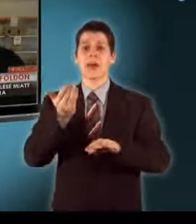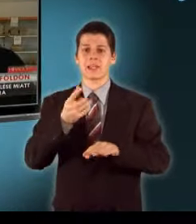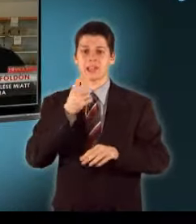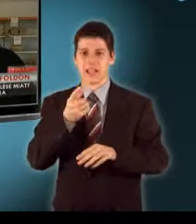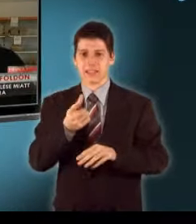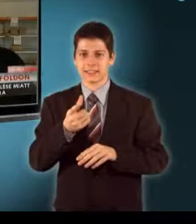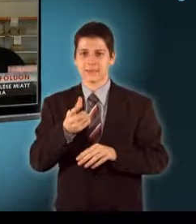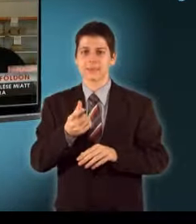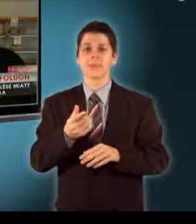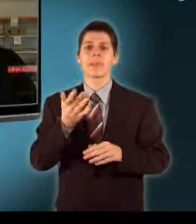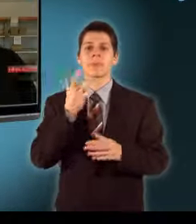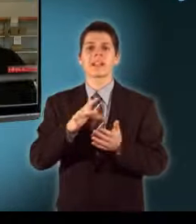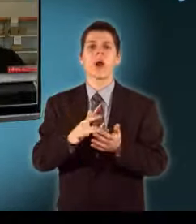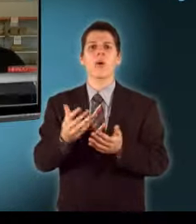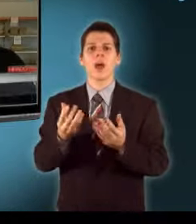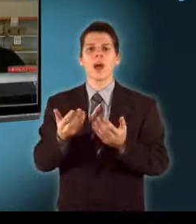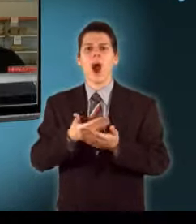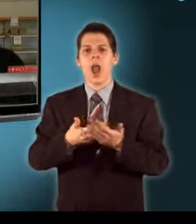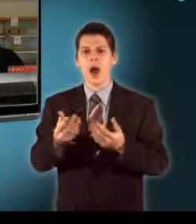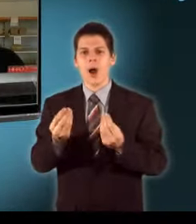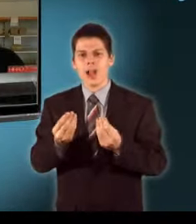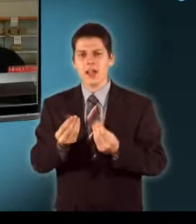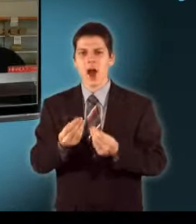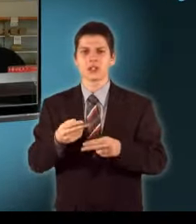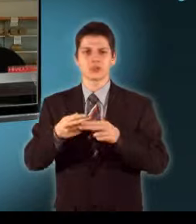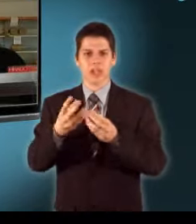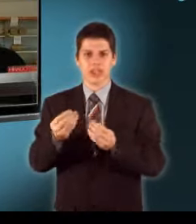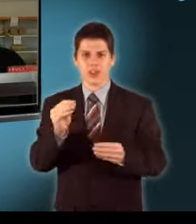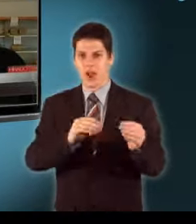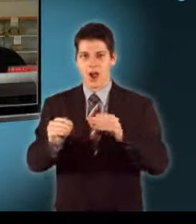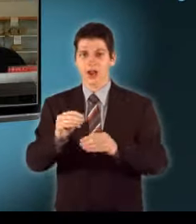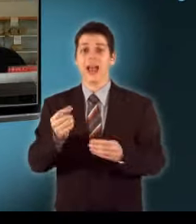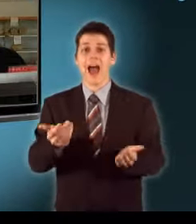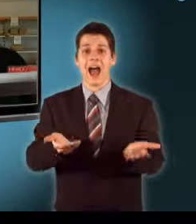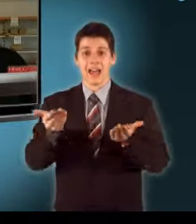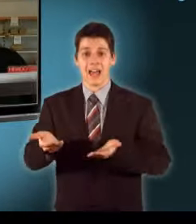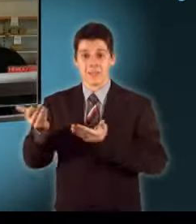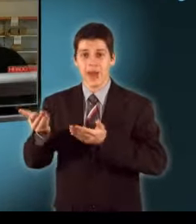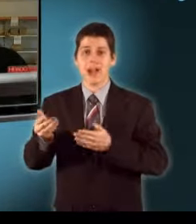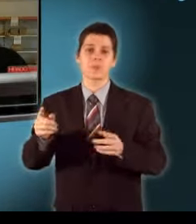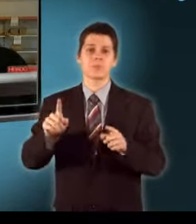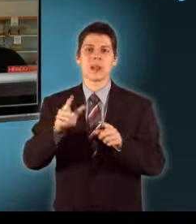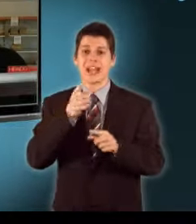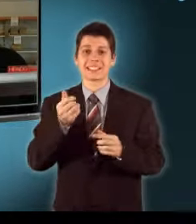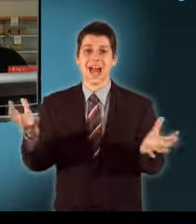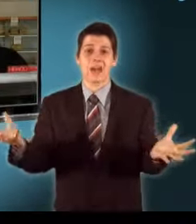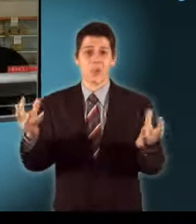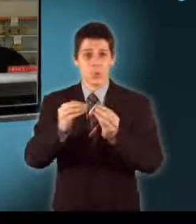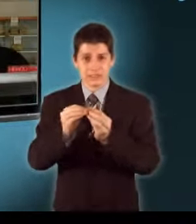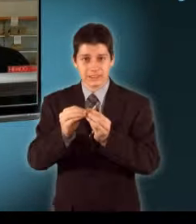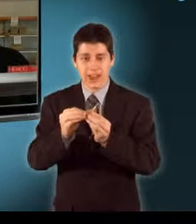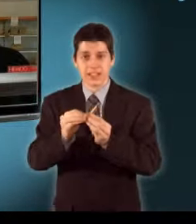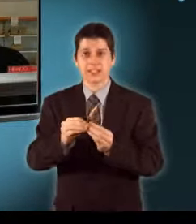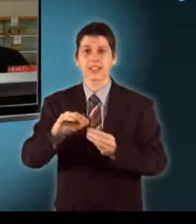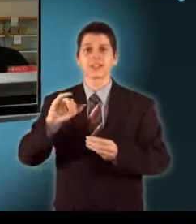Mindenféle alap- és segédanyagok árában is valamilyen szinten megjelenik Ez valamennyire összeadódik Most ennek